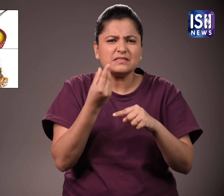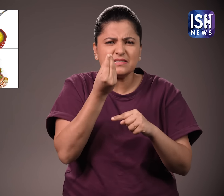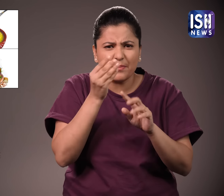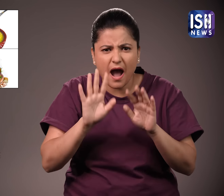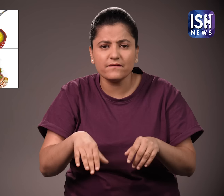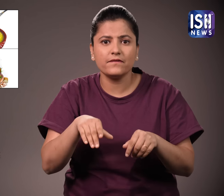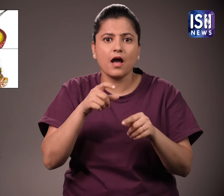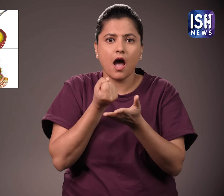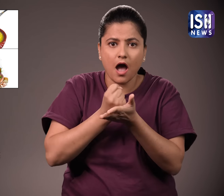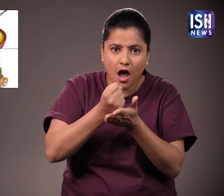गया है